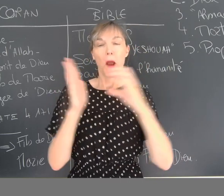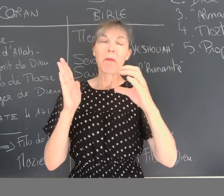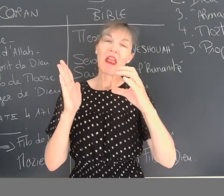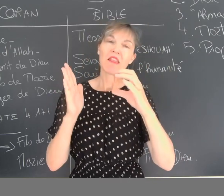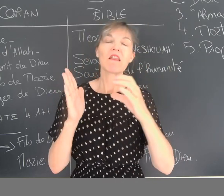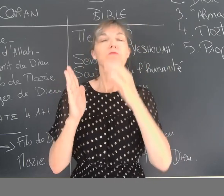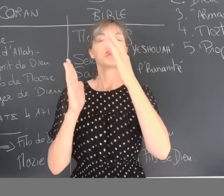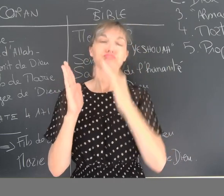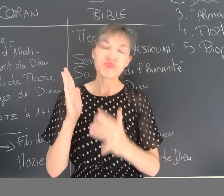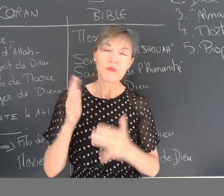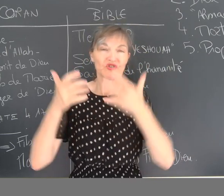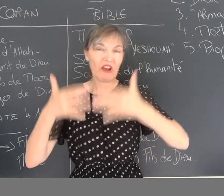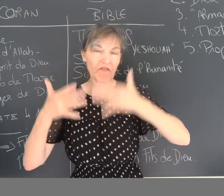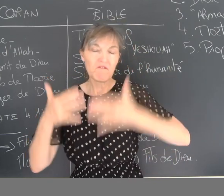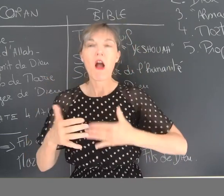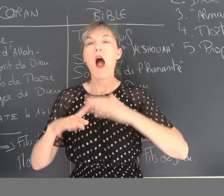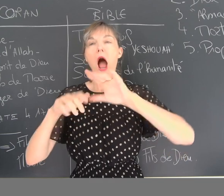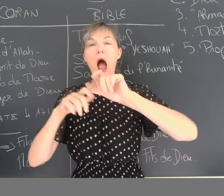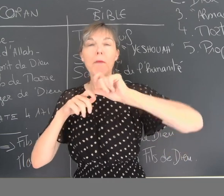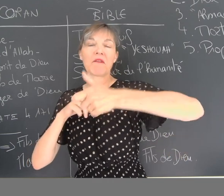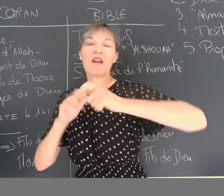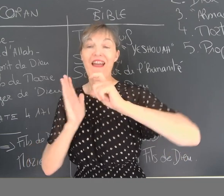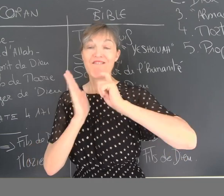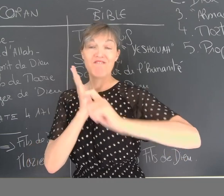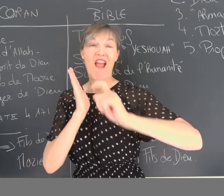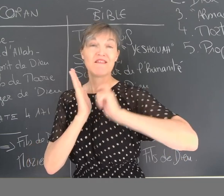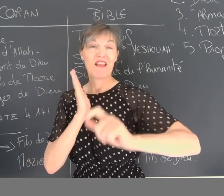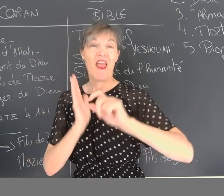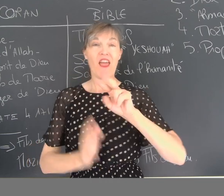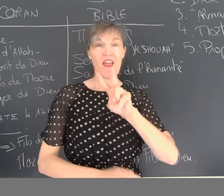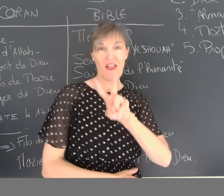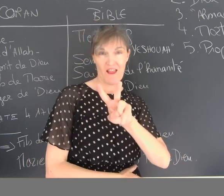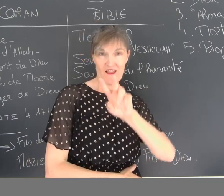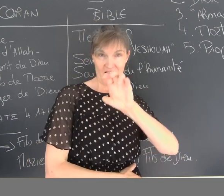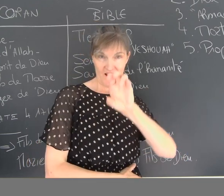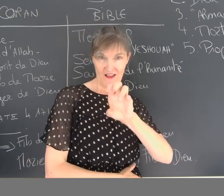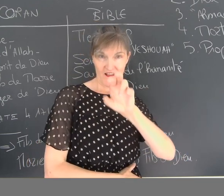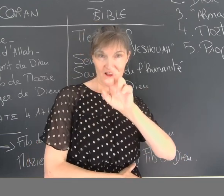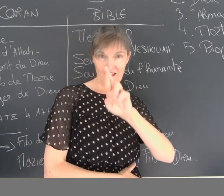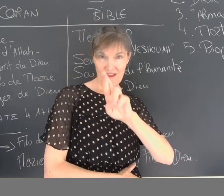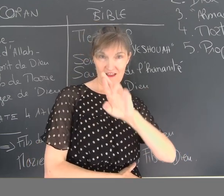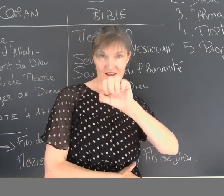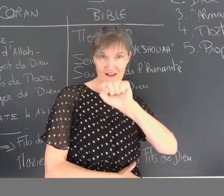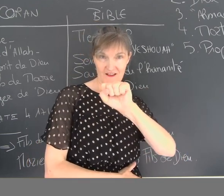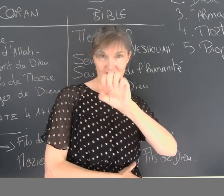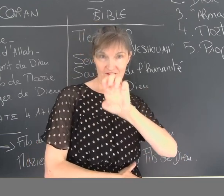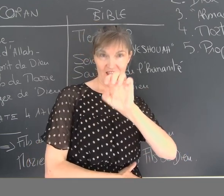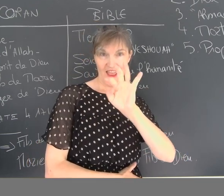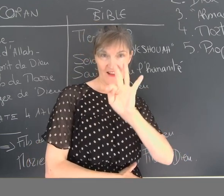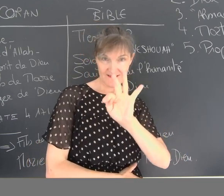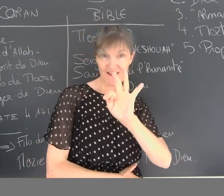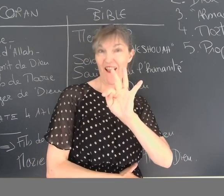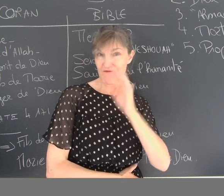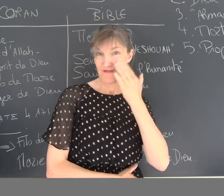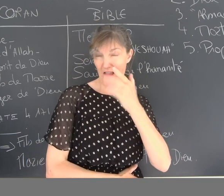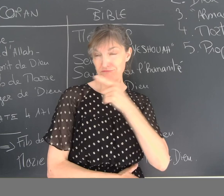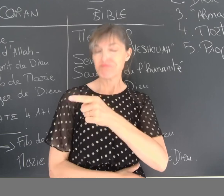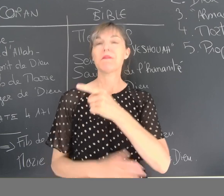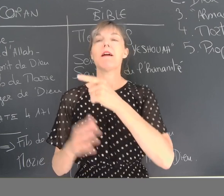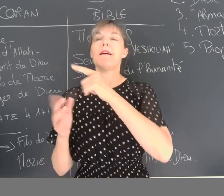et il nomme vraiment les parties de la Bible où c'est mentionné. Alors, quand